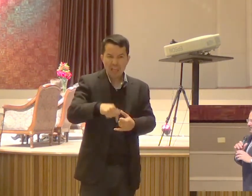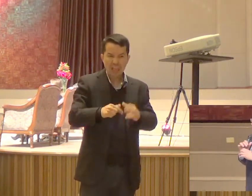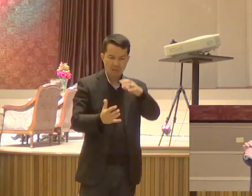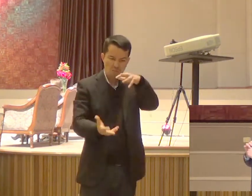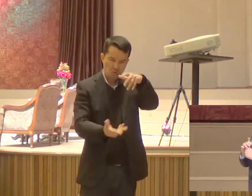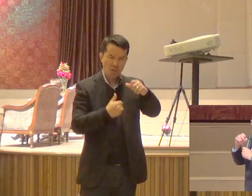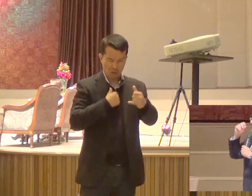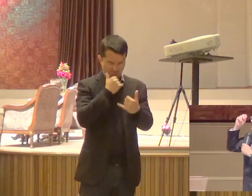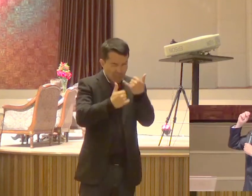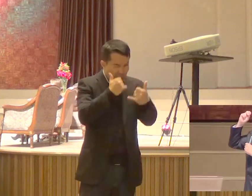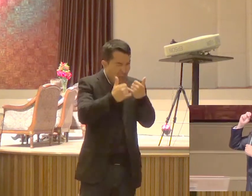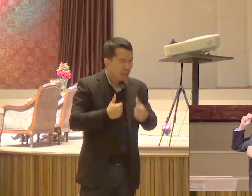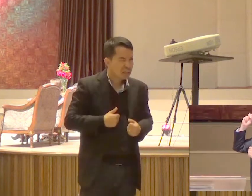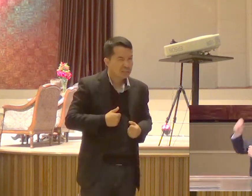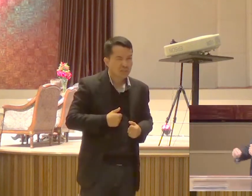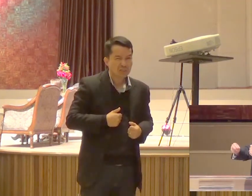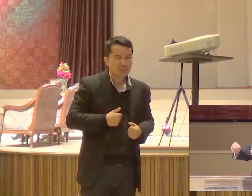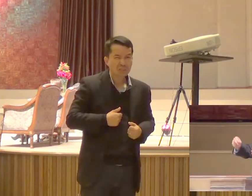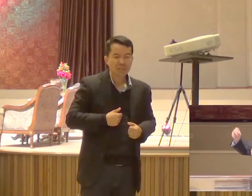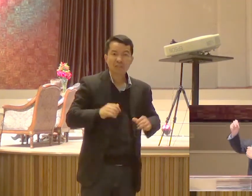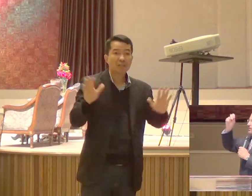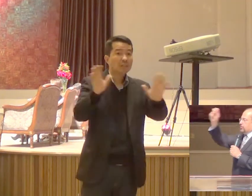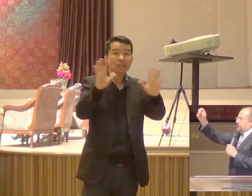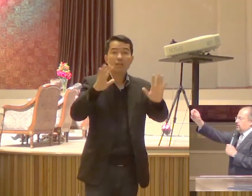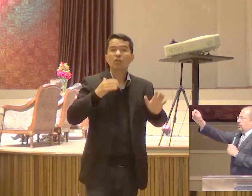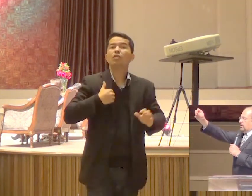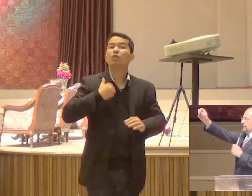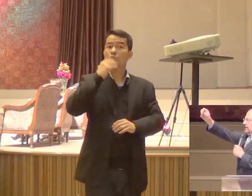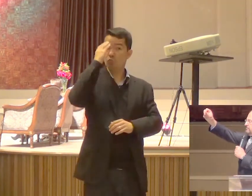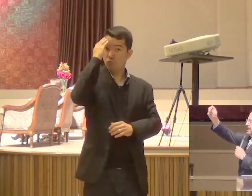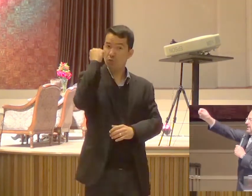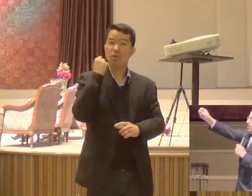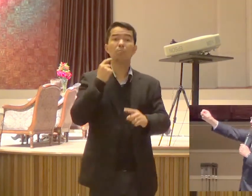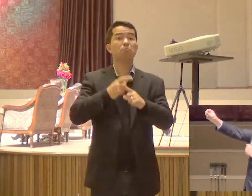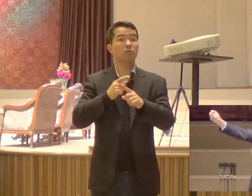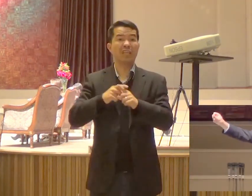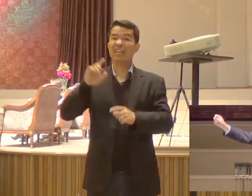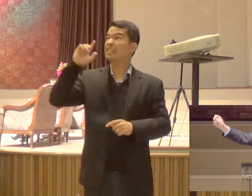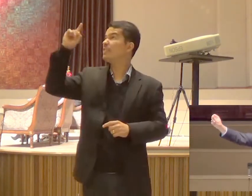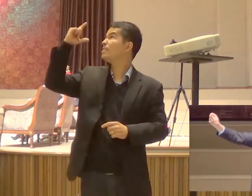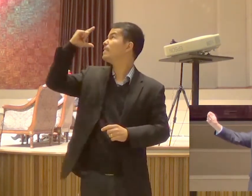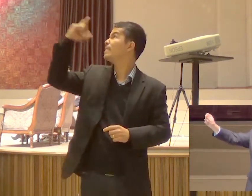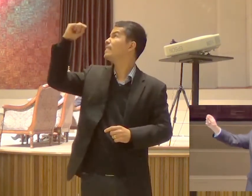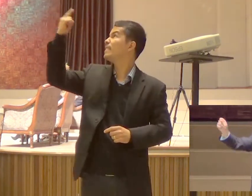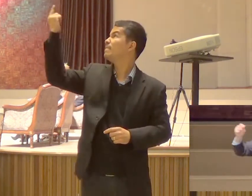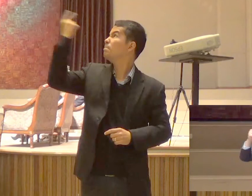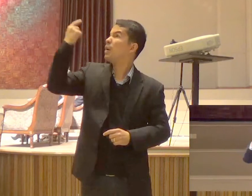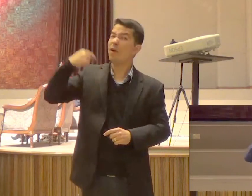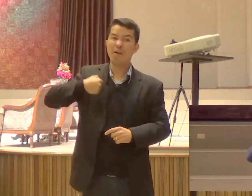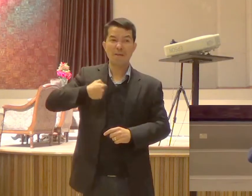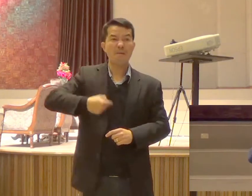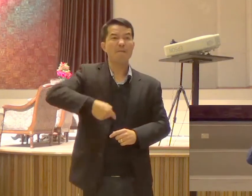Eu sei Por que Que o senhor Me encontrou Quando eu estava A caminho de Damasco